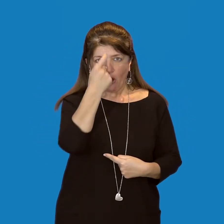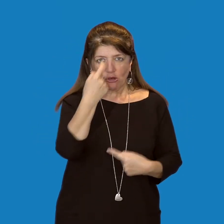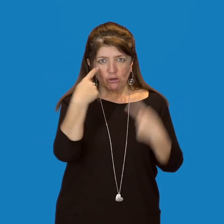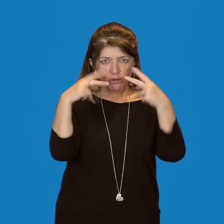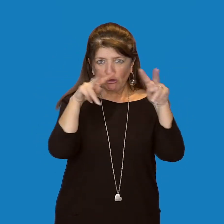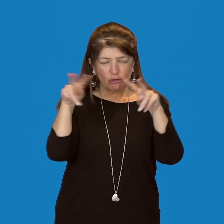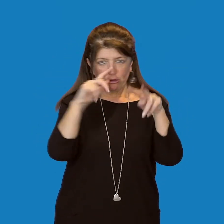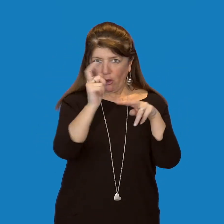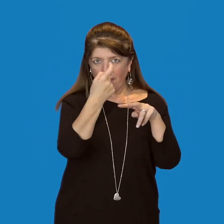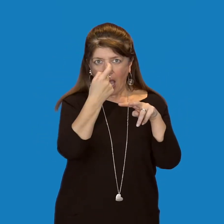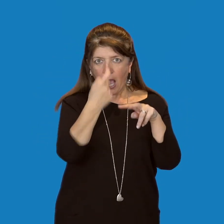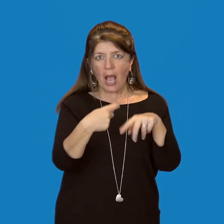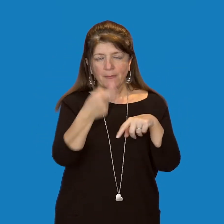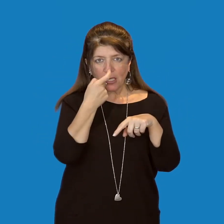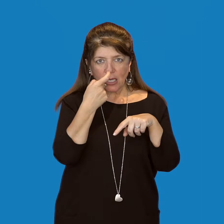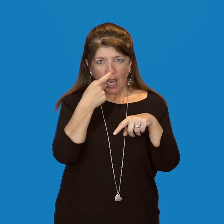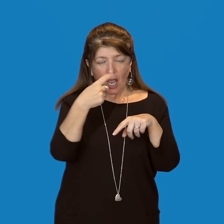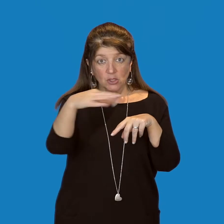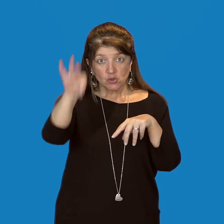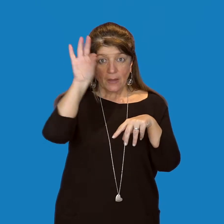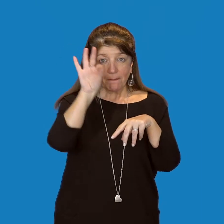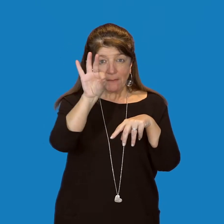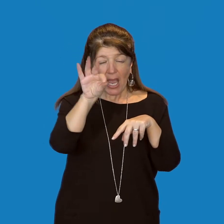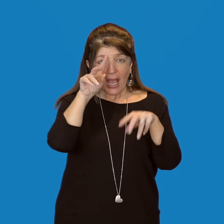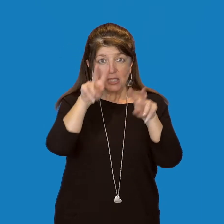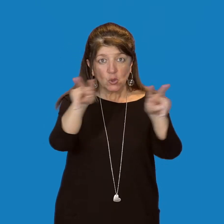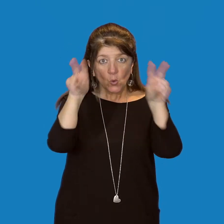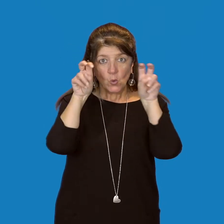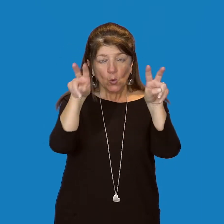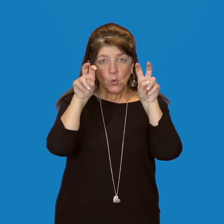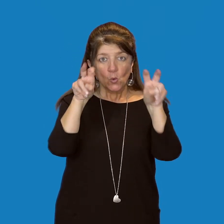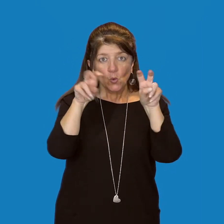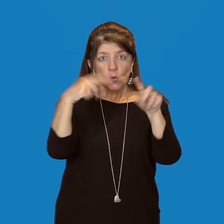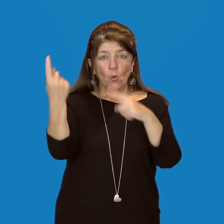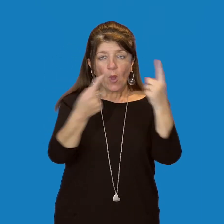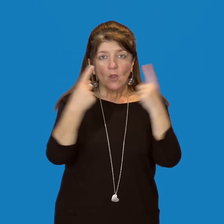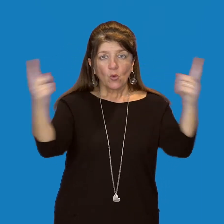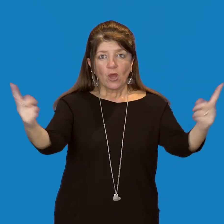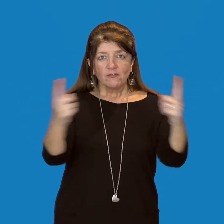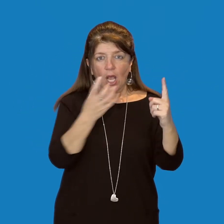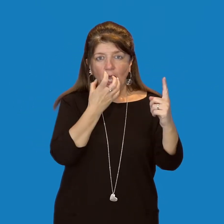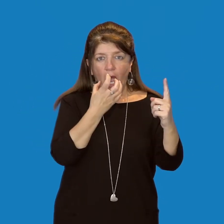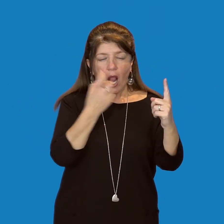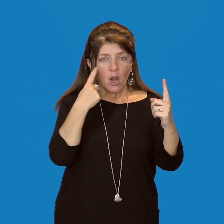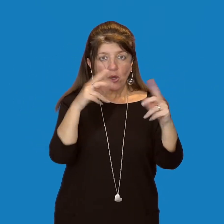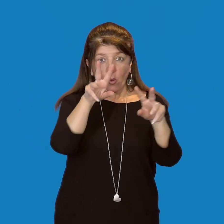presente una fossetta che contiene dei recettori in grado di percepire il calore emanato dalla preda.